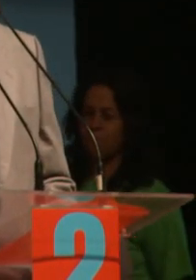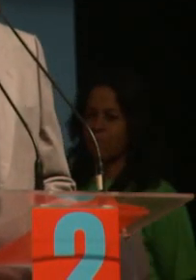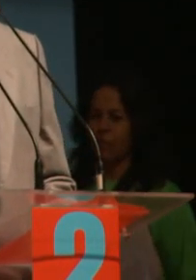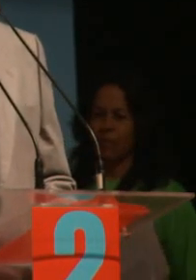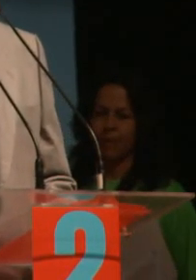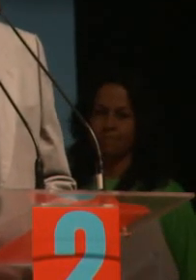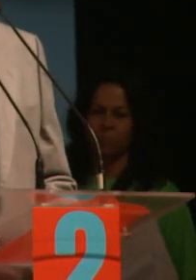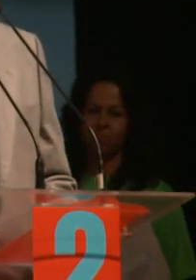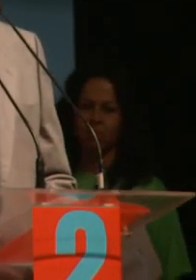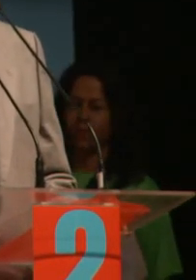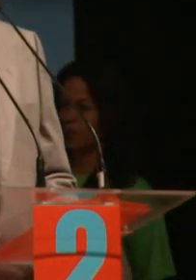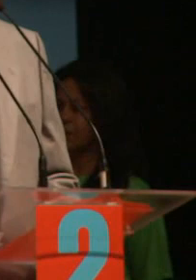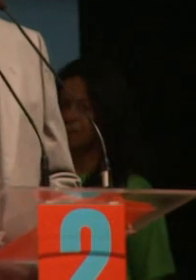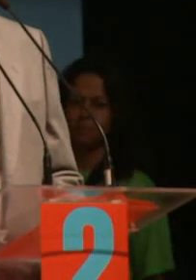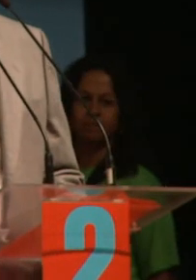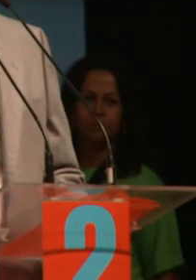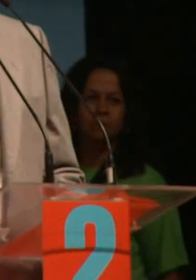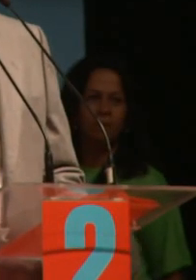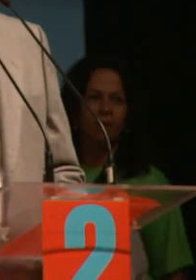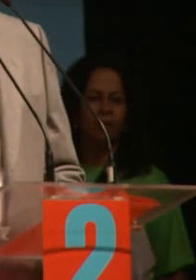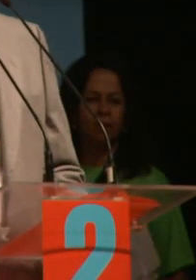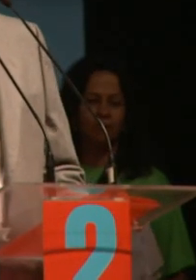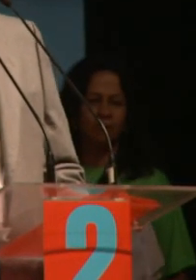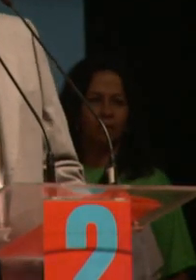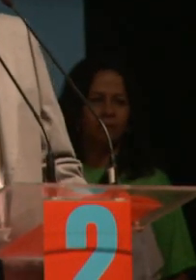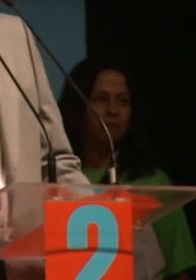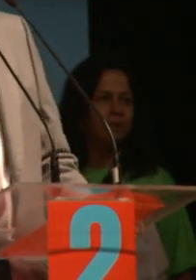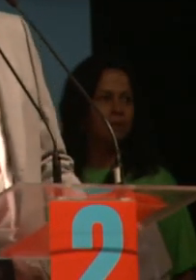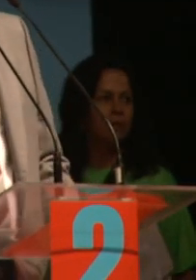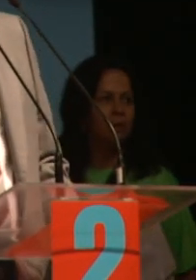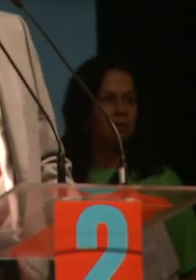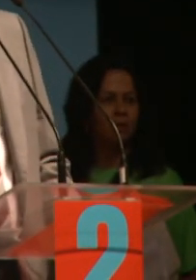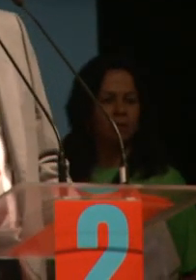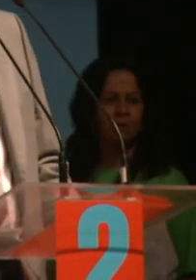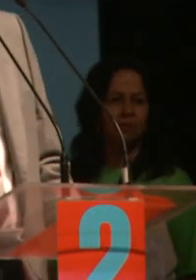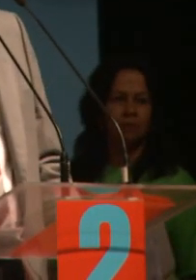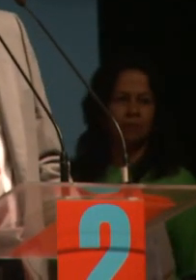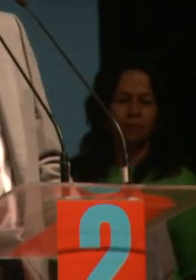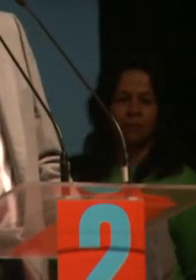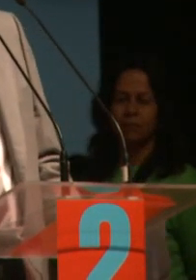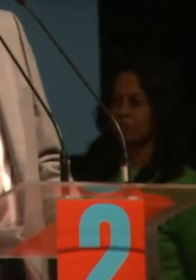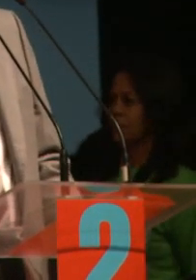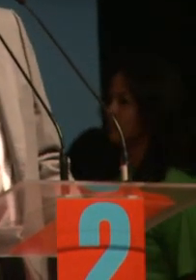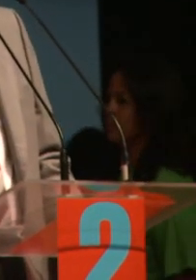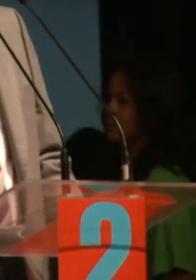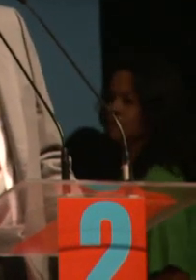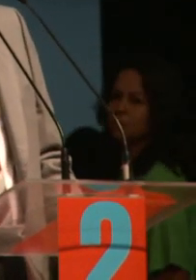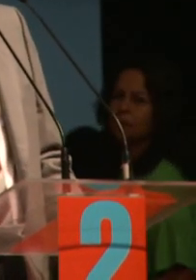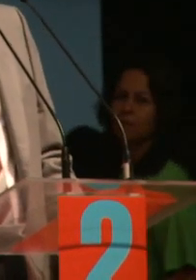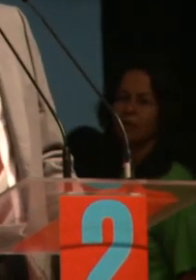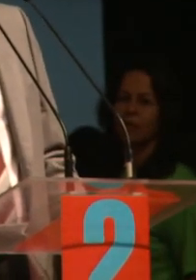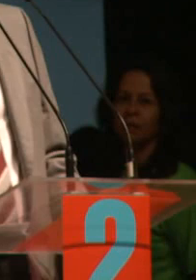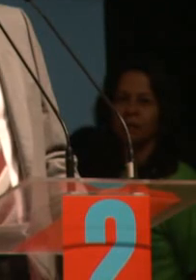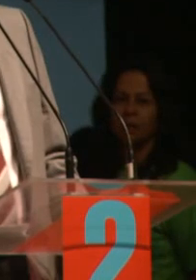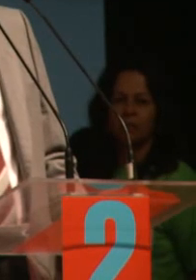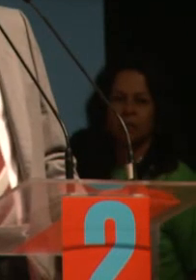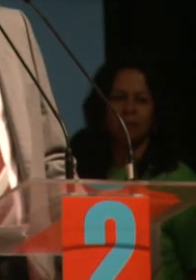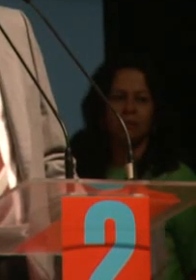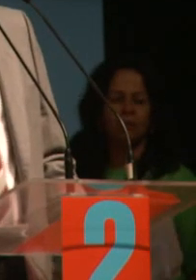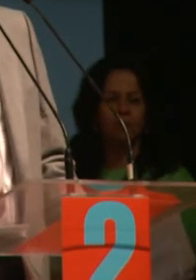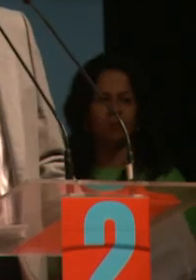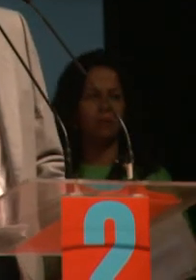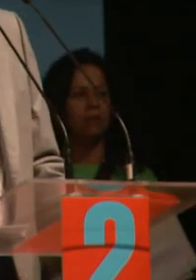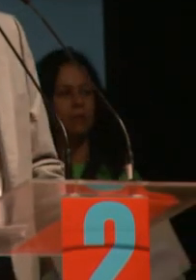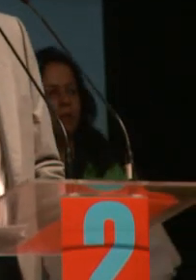sindicalistas da FENAPSE, o pessoal da formação através da BEP, todas as entidades do